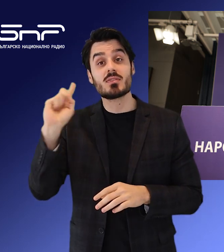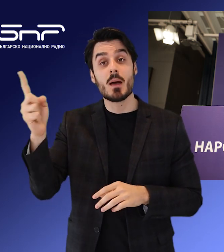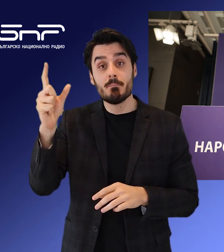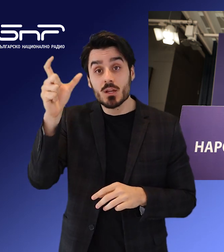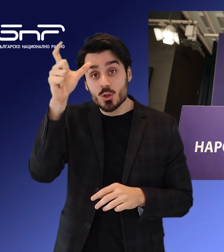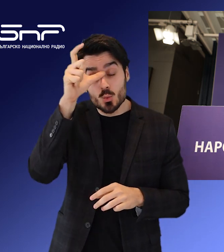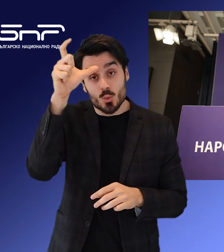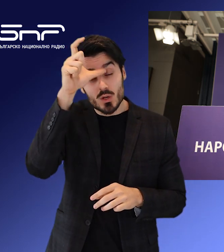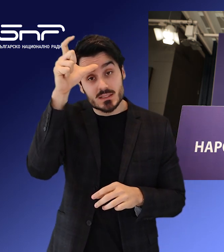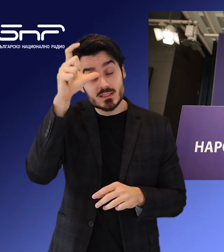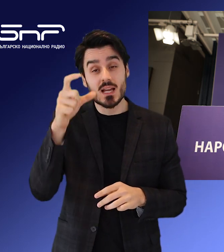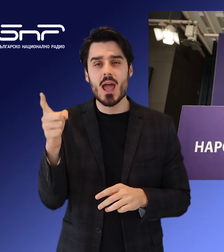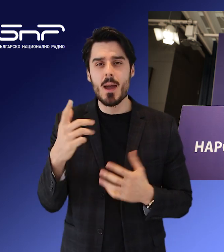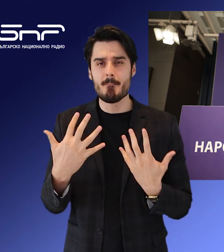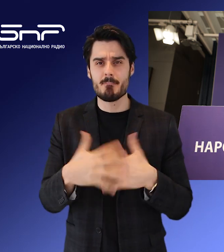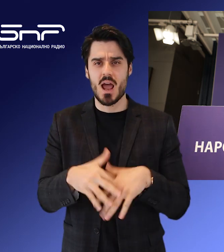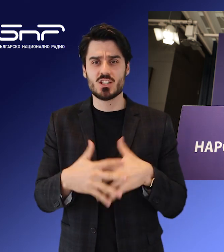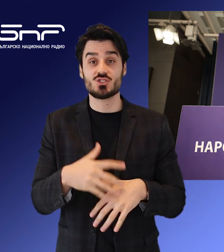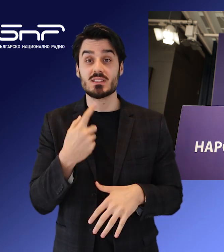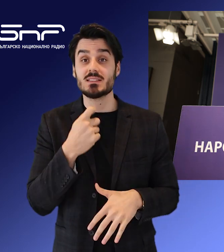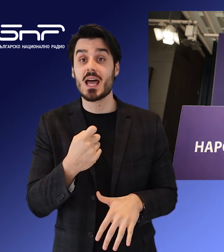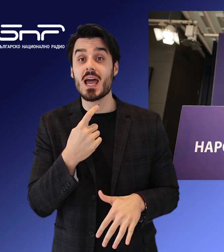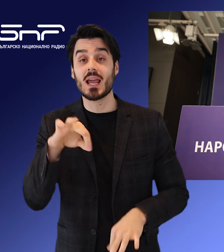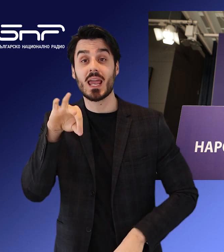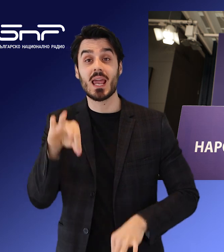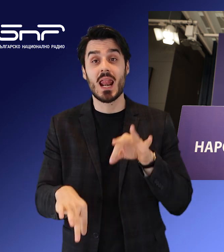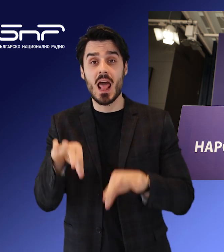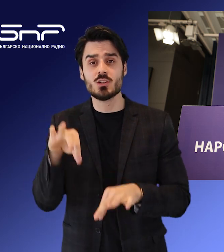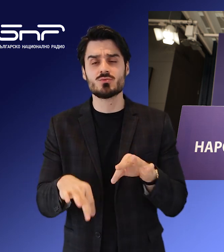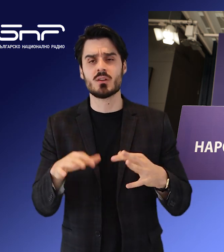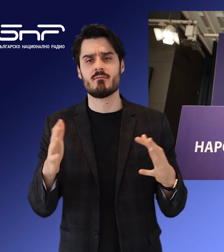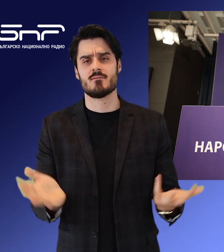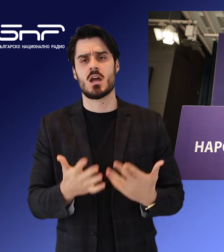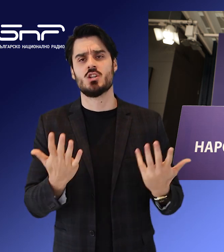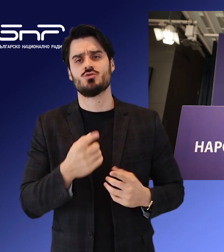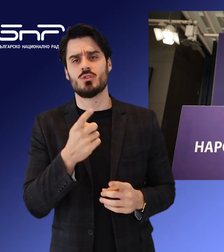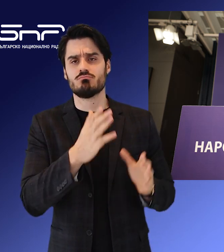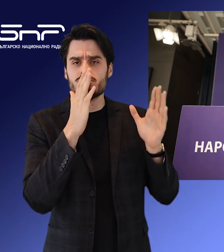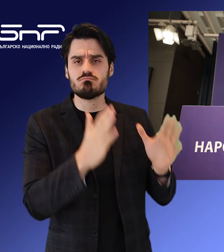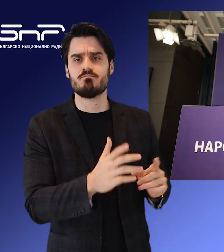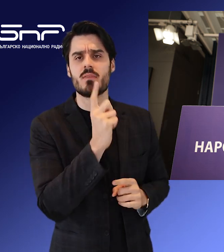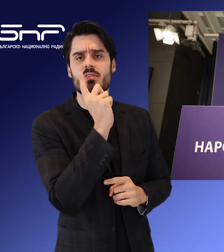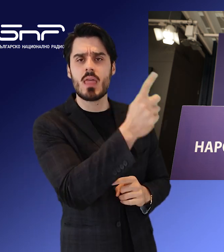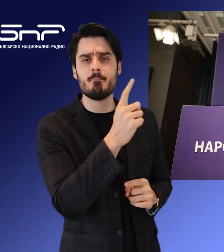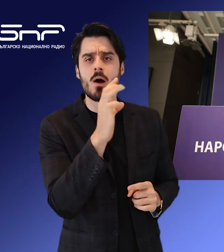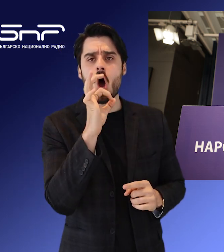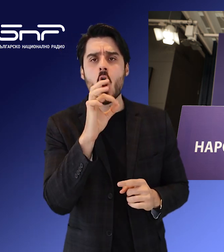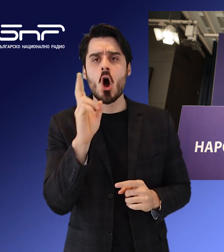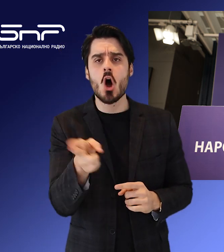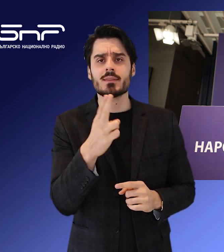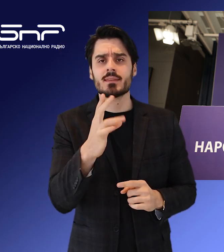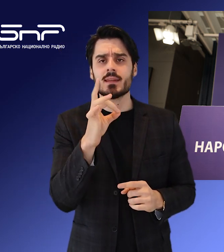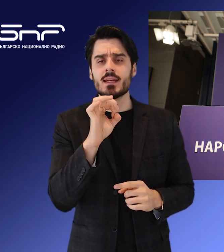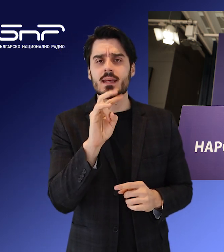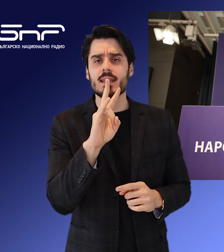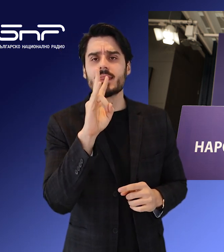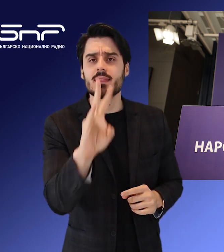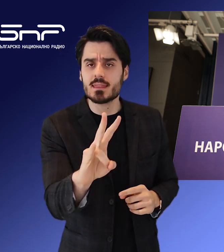на 2 април. Машините за гласуване и изборните книжа вече са в Генералното ни консулство в Одрин. Представители на